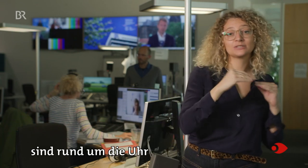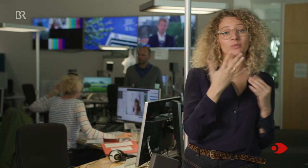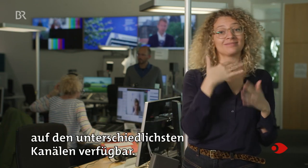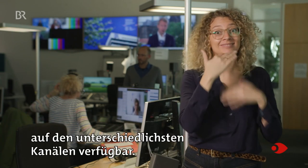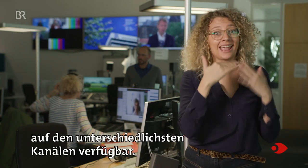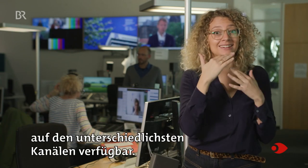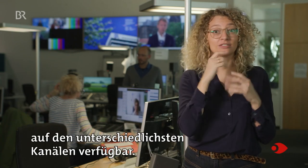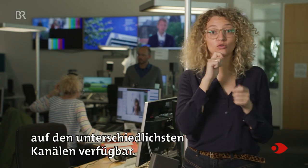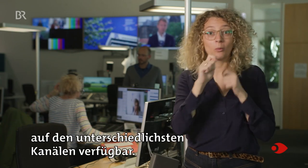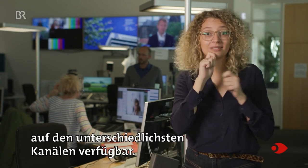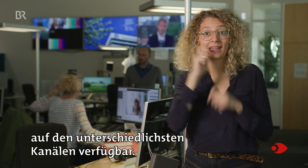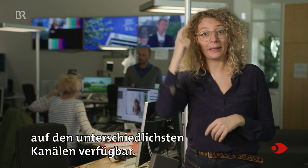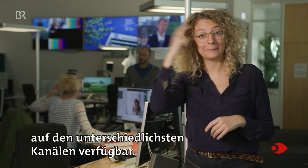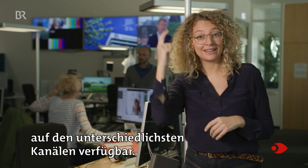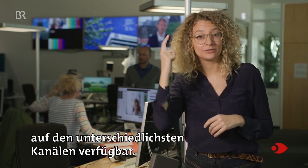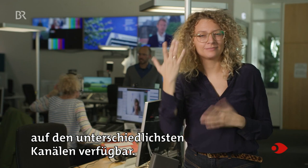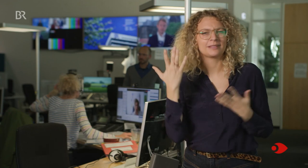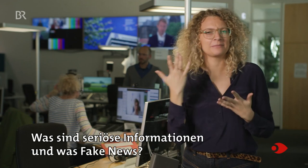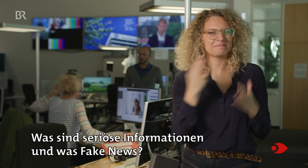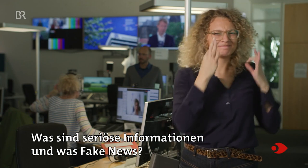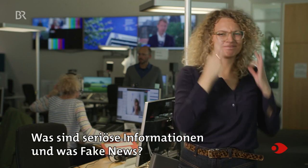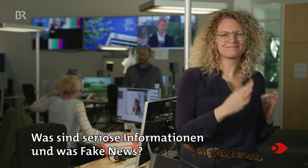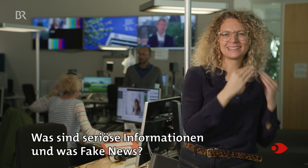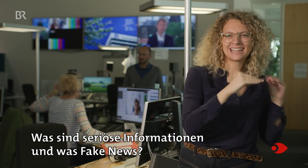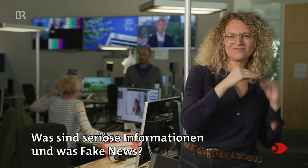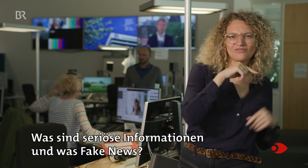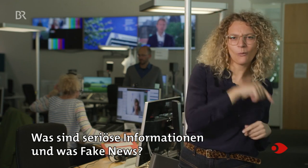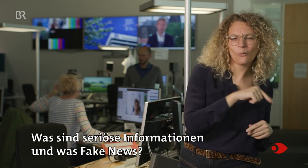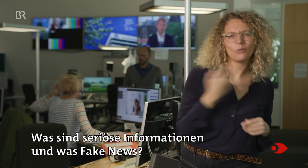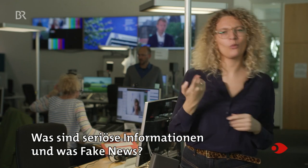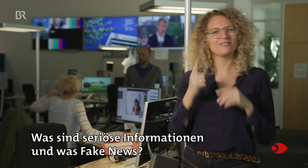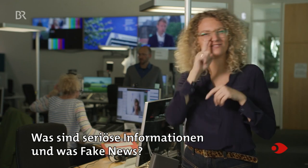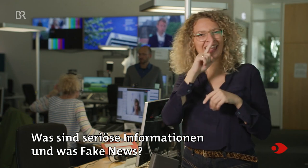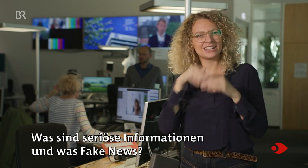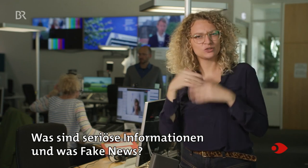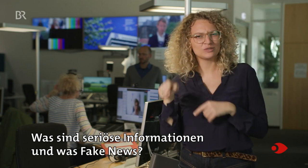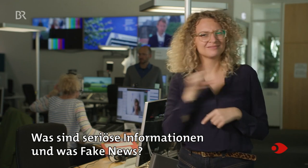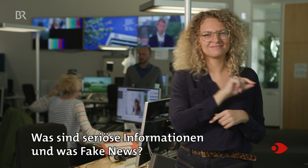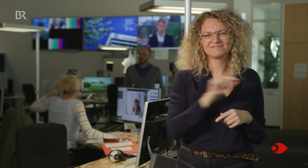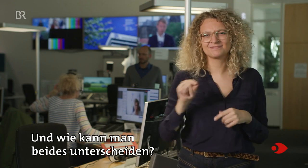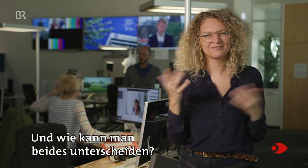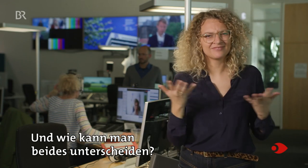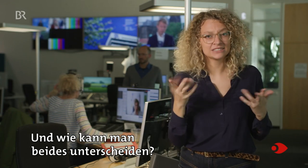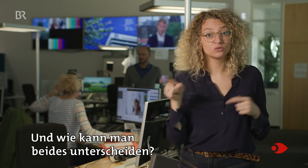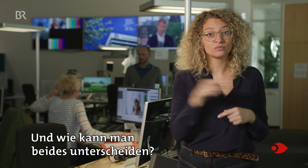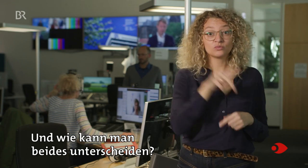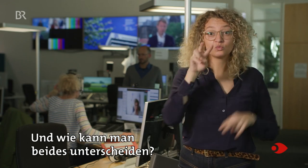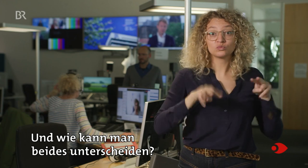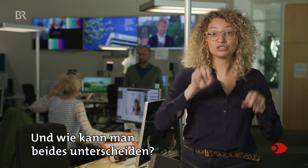den unterschiedlichsten Kanälen verfügbar. Was sind seriöse Informationen? Und was Fake News? Und wie kann man beides unterscheiden?